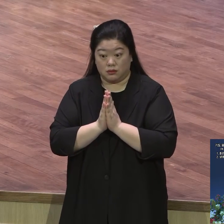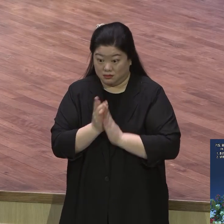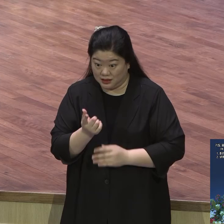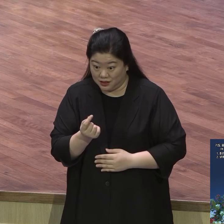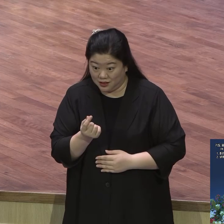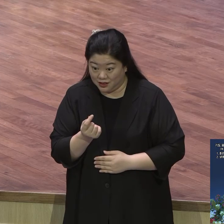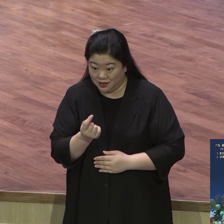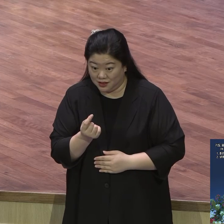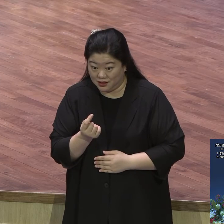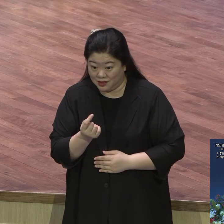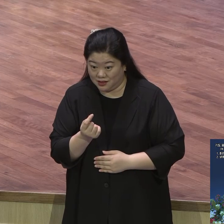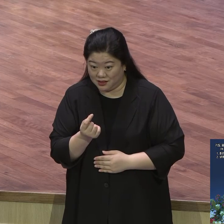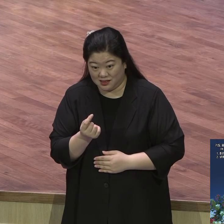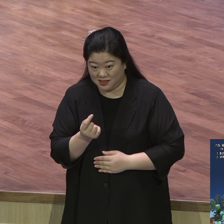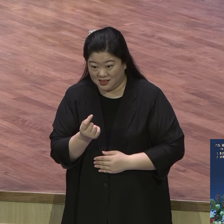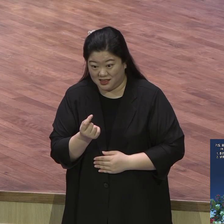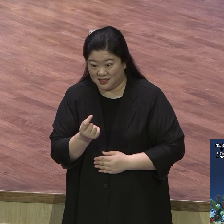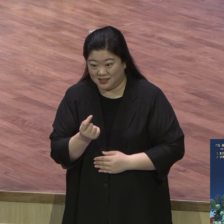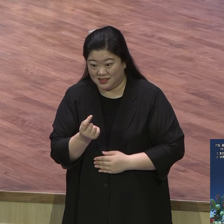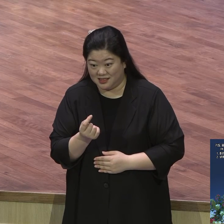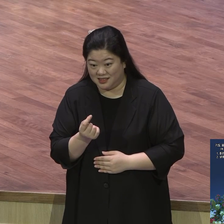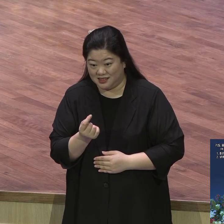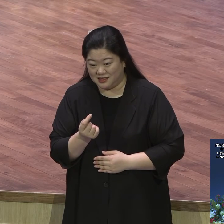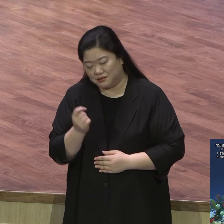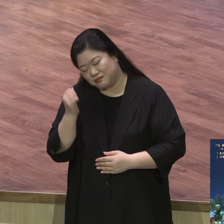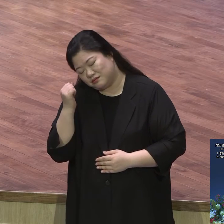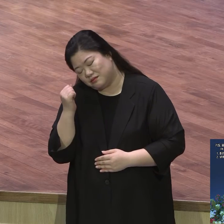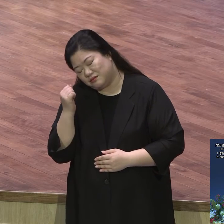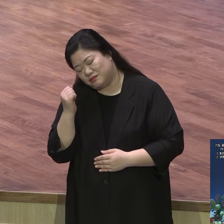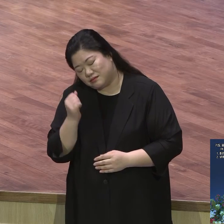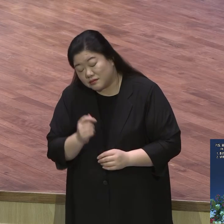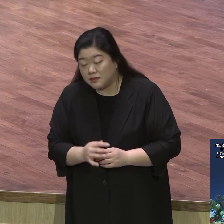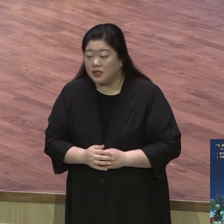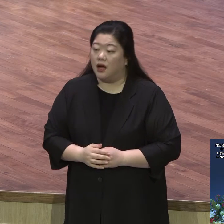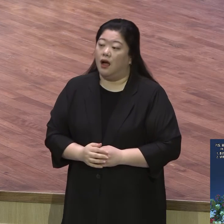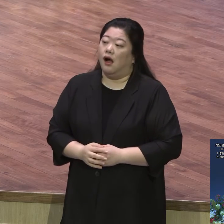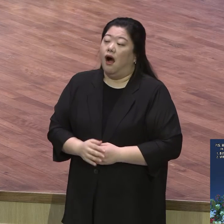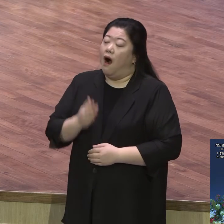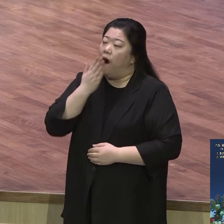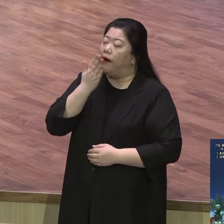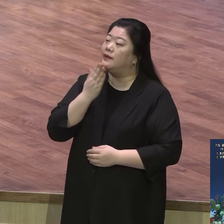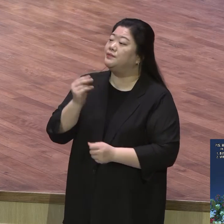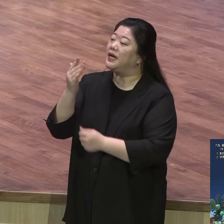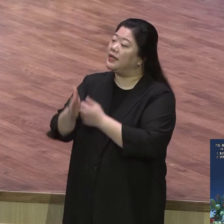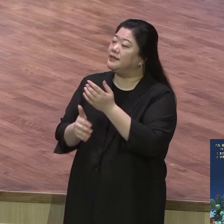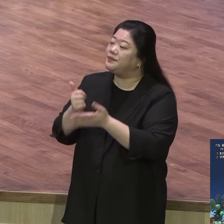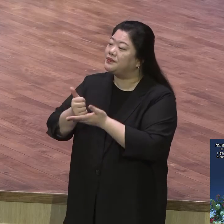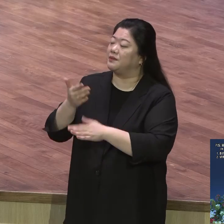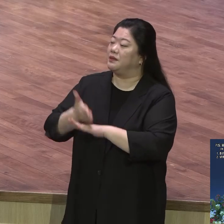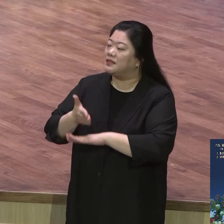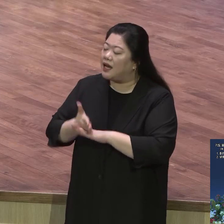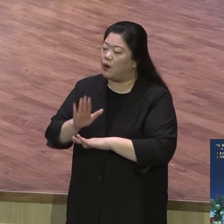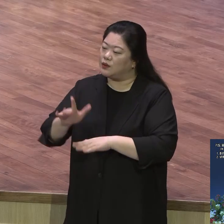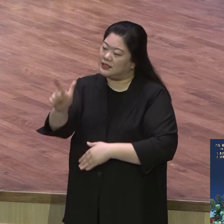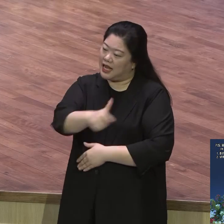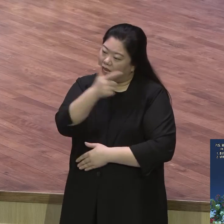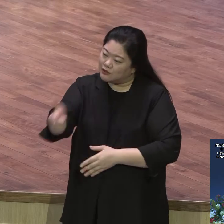기도해야 돼요 하루 시작이에요 하나님 신고하고 기도하면서 지구 한 바퀴 돌고 그러면서 기도하고